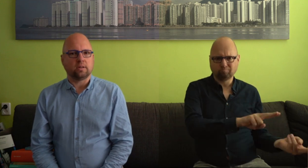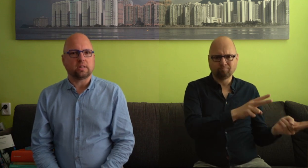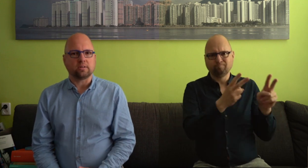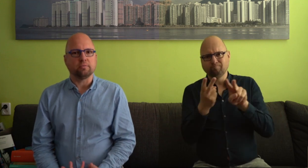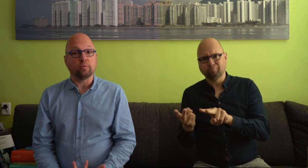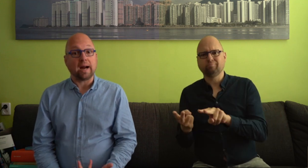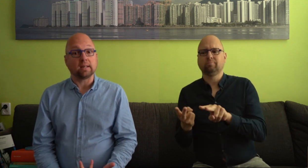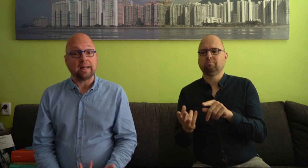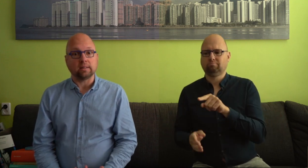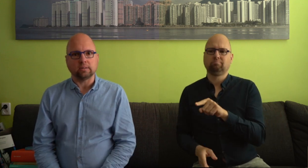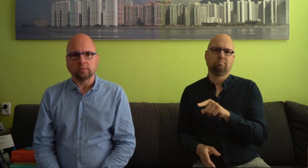dan dat dat een volwaardige taal is.